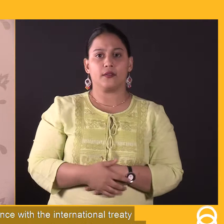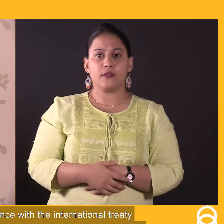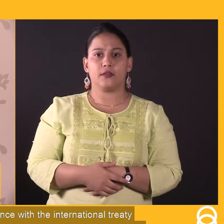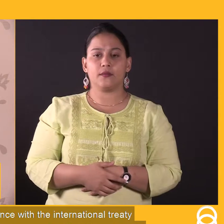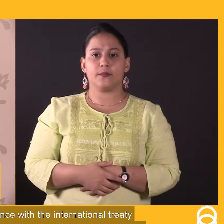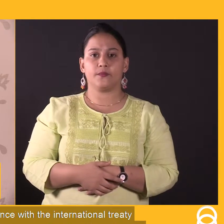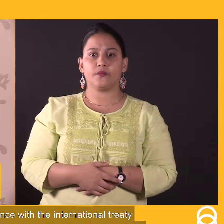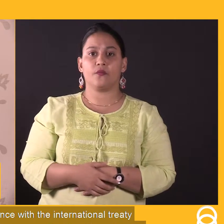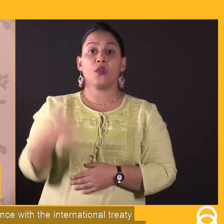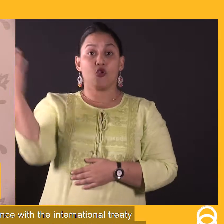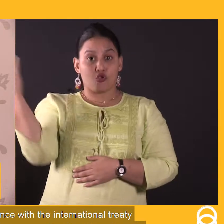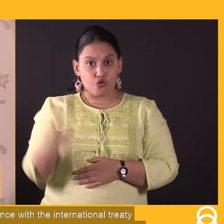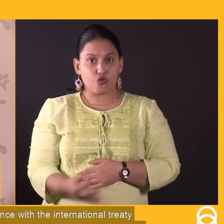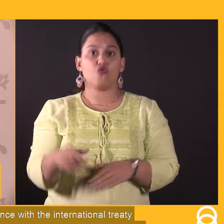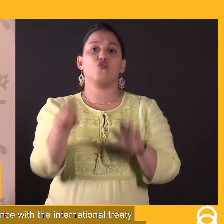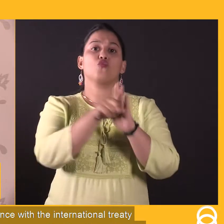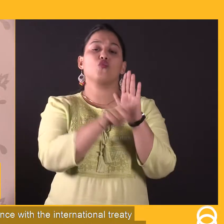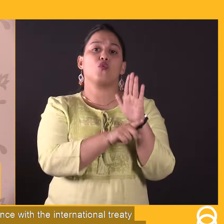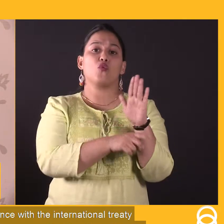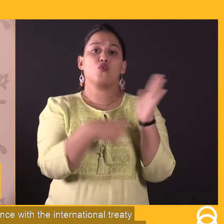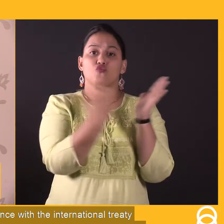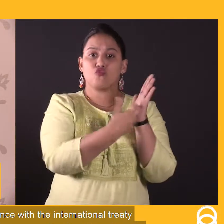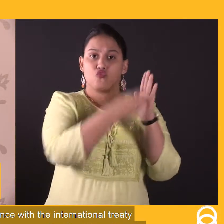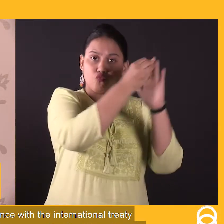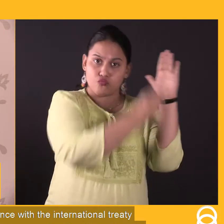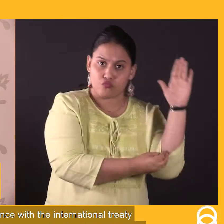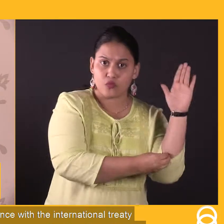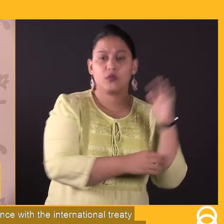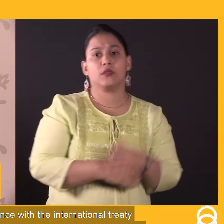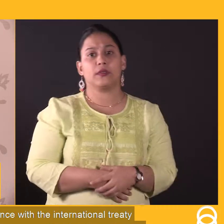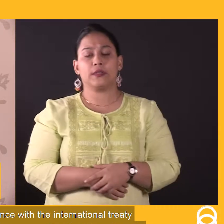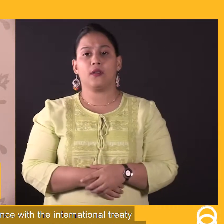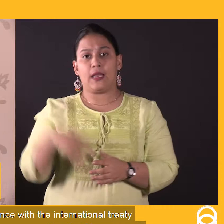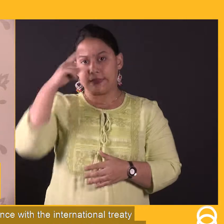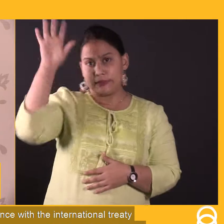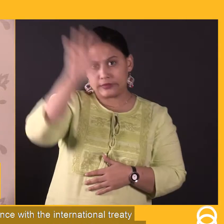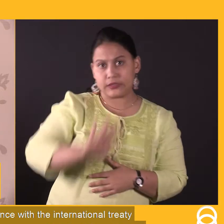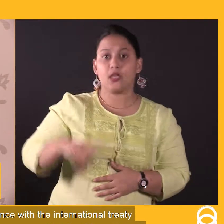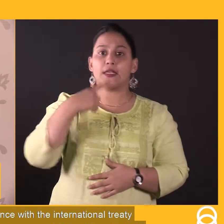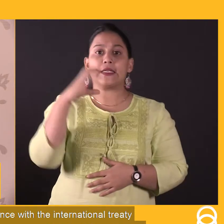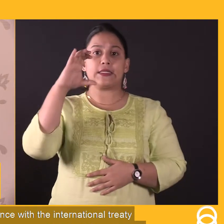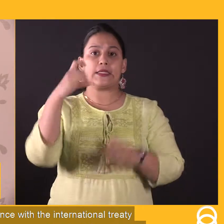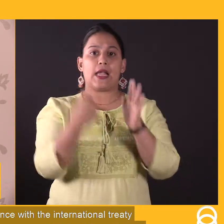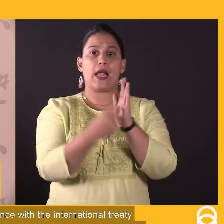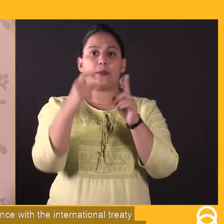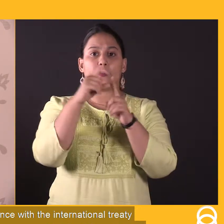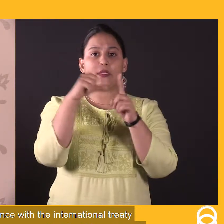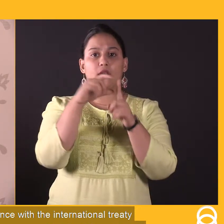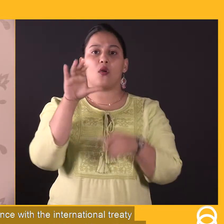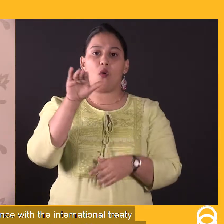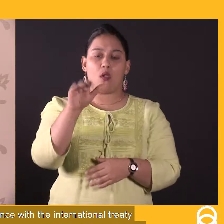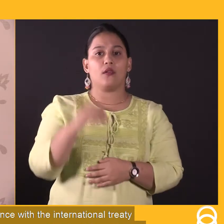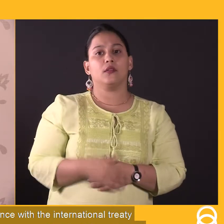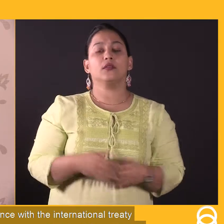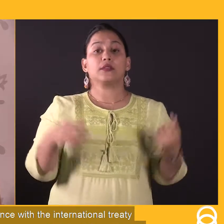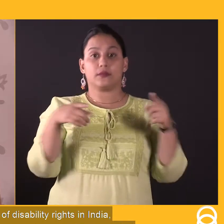ये कानून विकलांग अधरकारों पर जो अंतरराश्टिय संदी है जिसे CRPD कहते हैं उसके अनुपालन